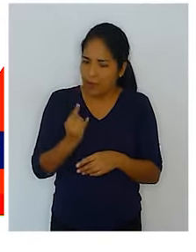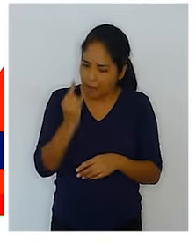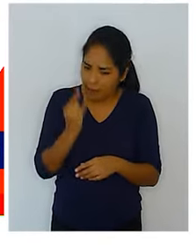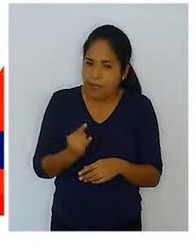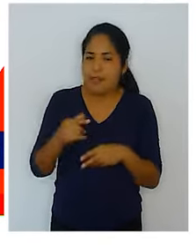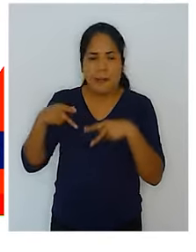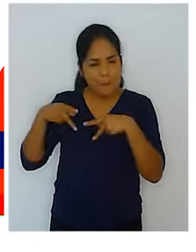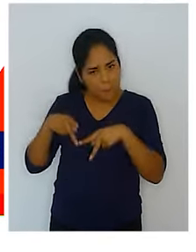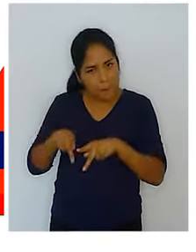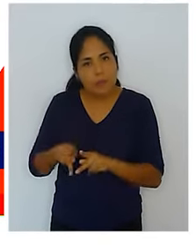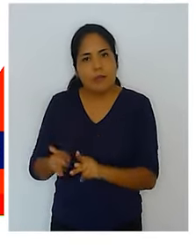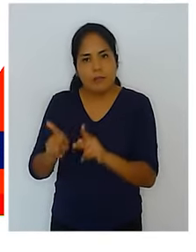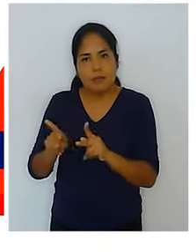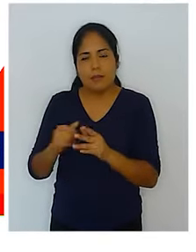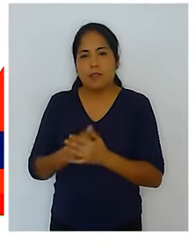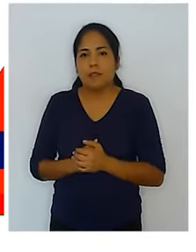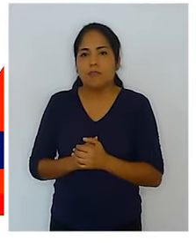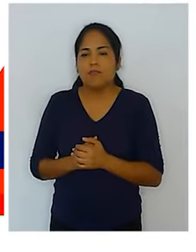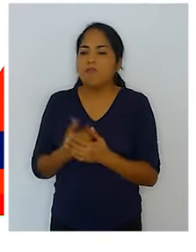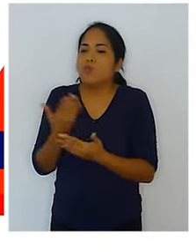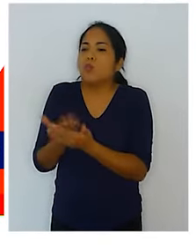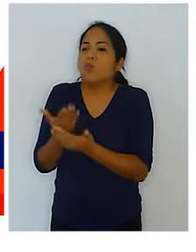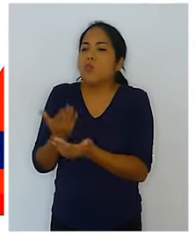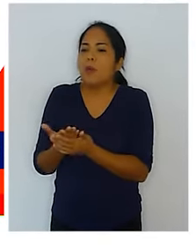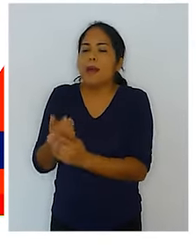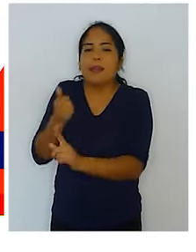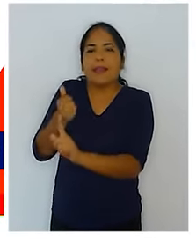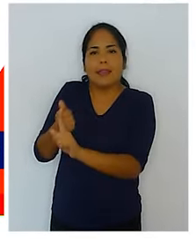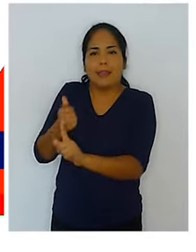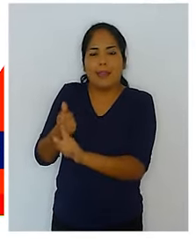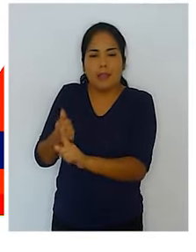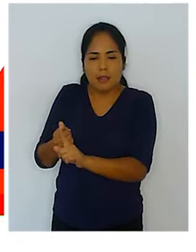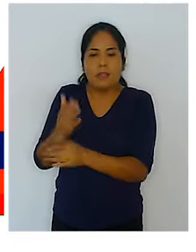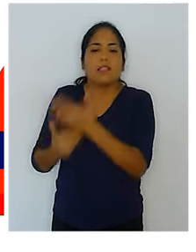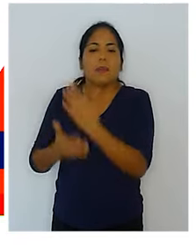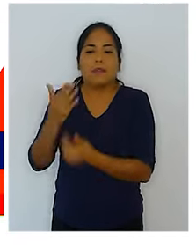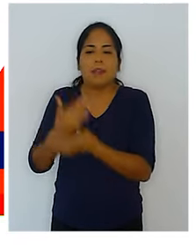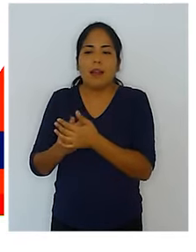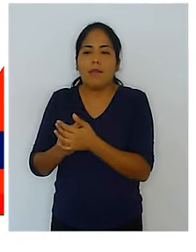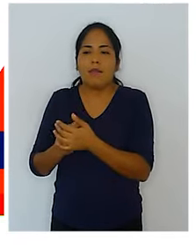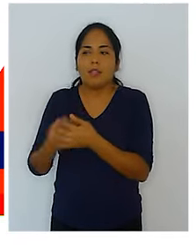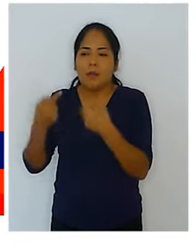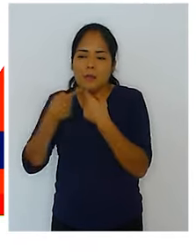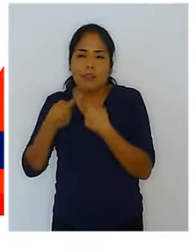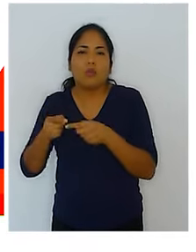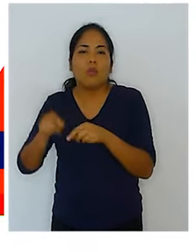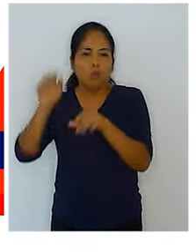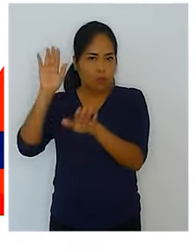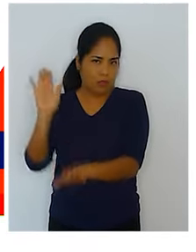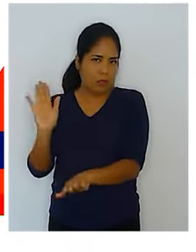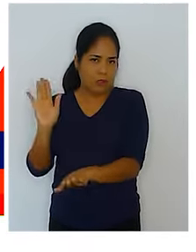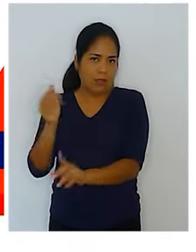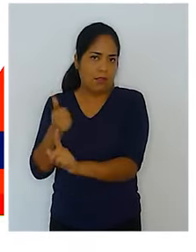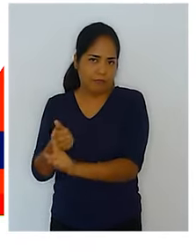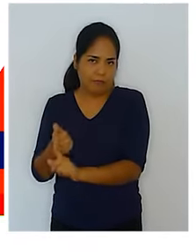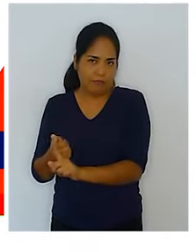estamos en una situación de emergencia sanitaria, puede acreditar la condición de discapacidad a través de la presentación de una